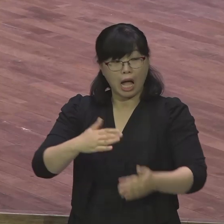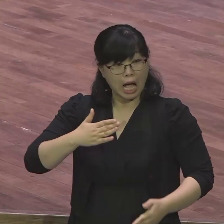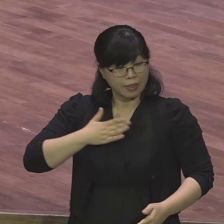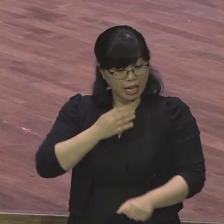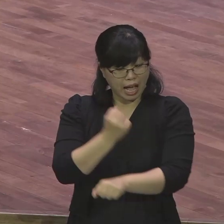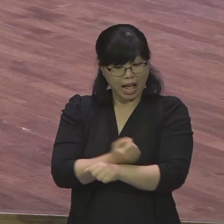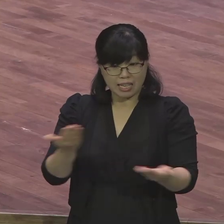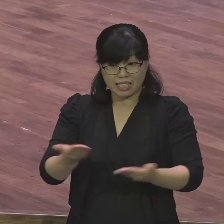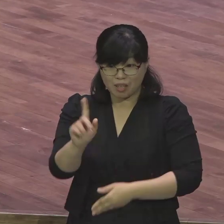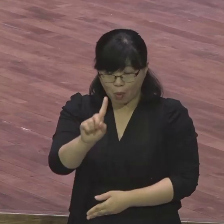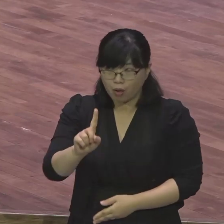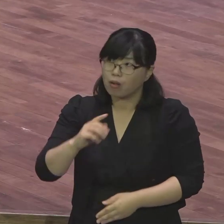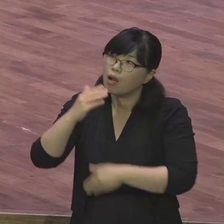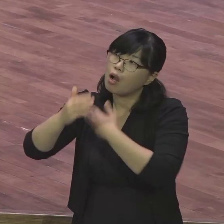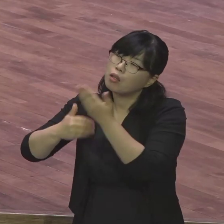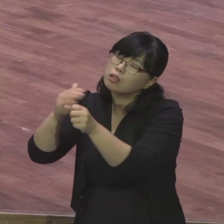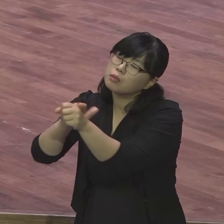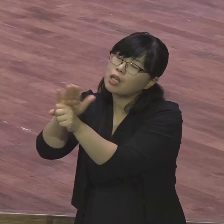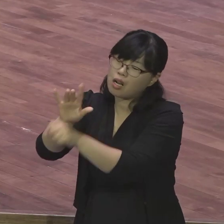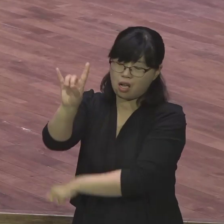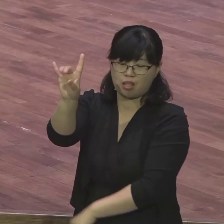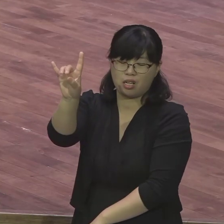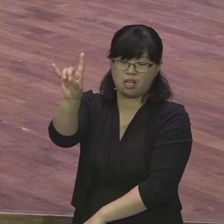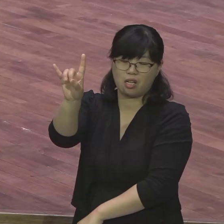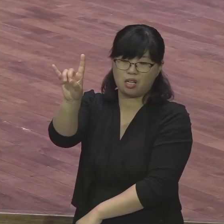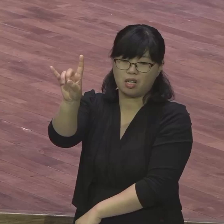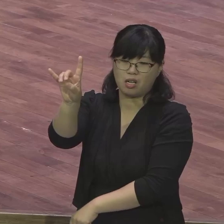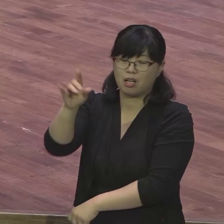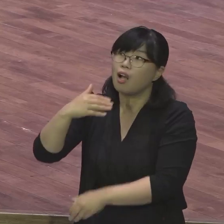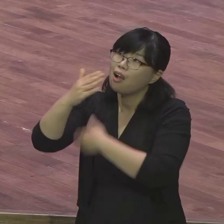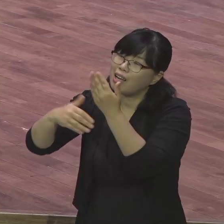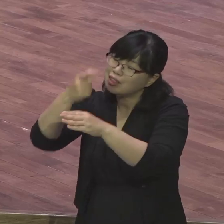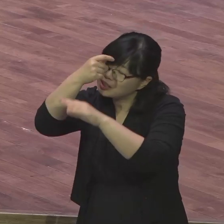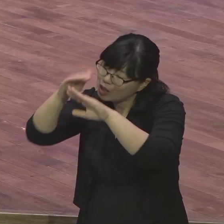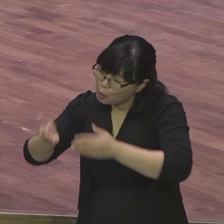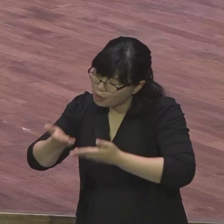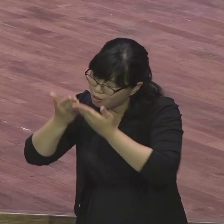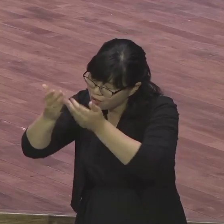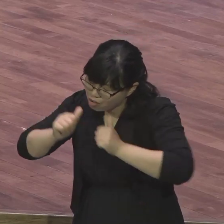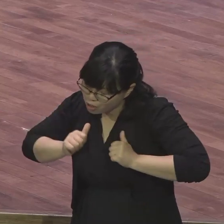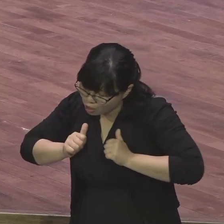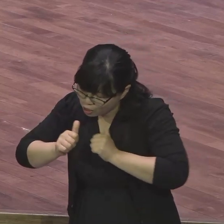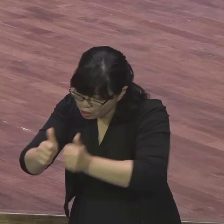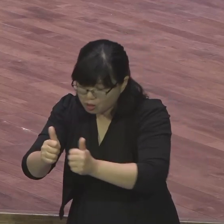정말로 맞게 직본에 감사한 마음을 가지고 하나님 앞에 기도하면서 깨어있는 거예요